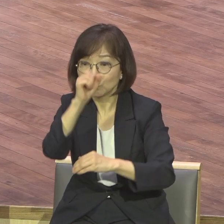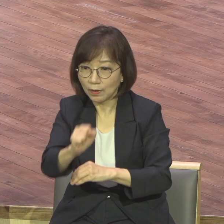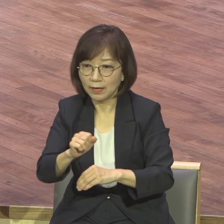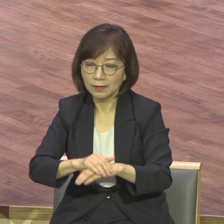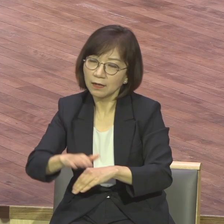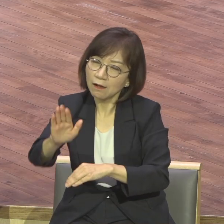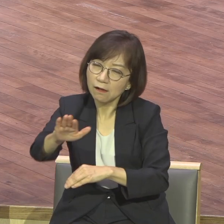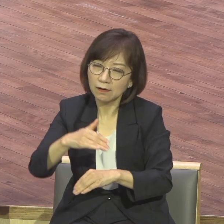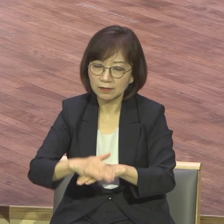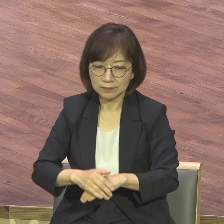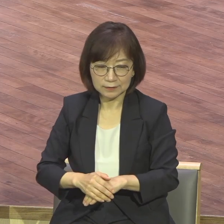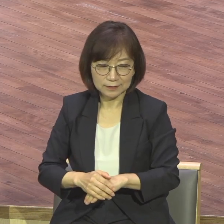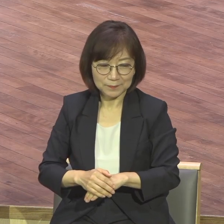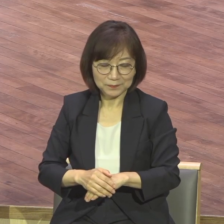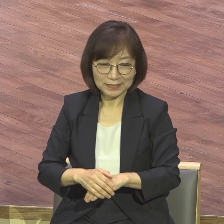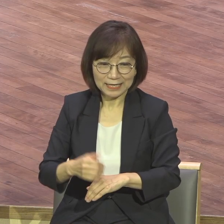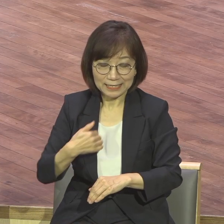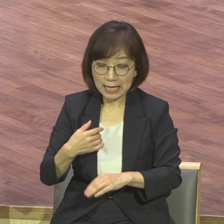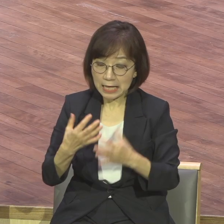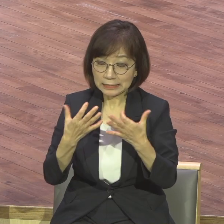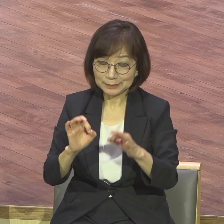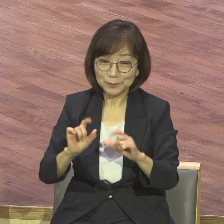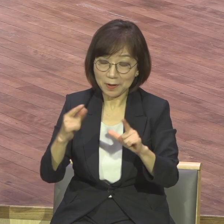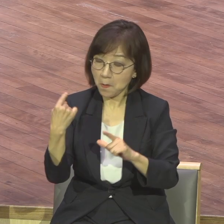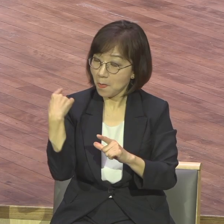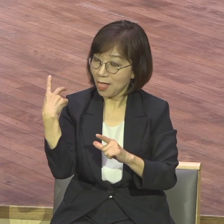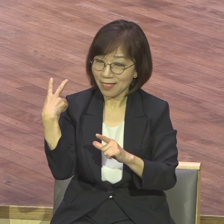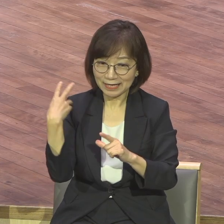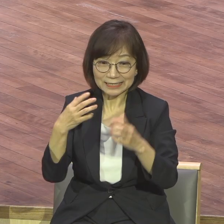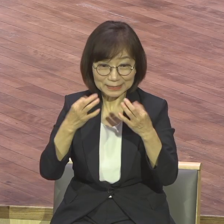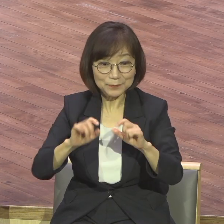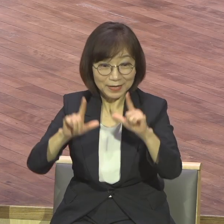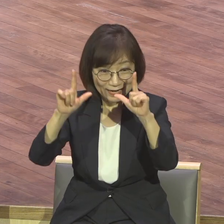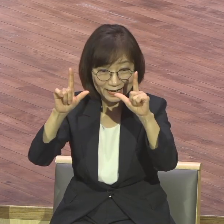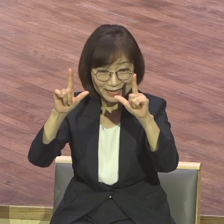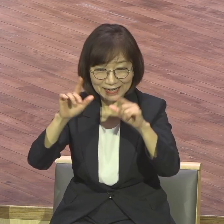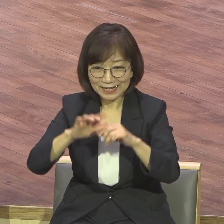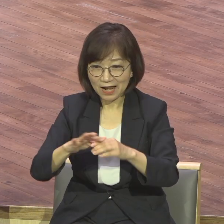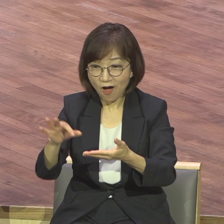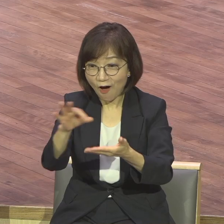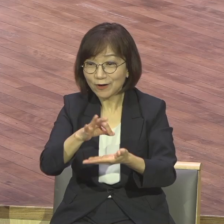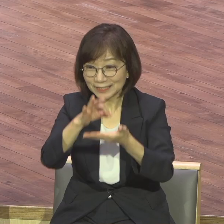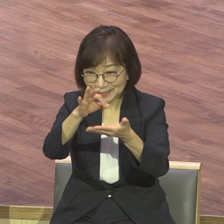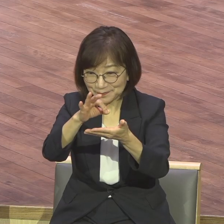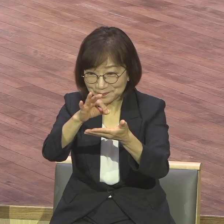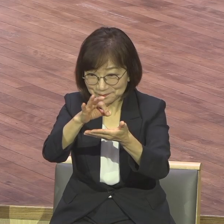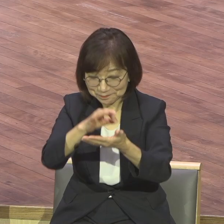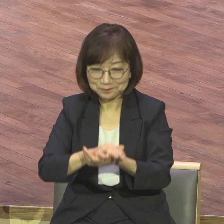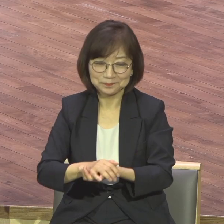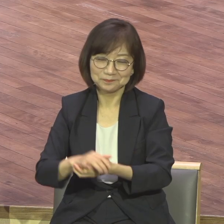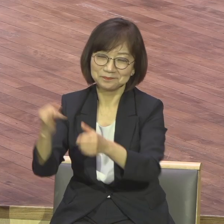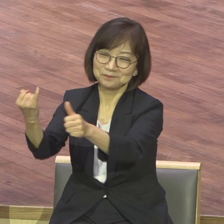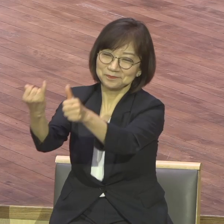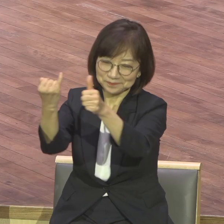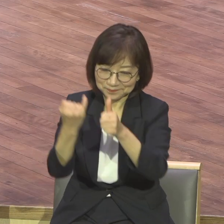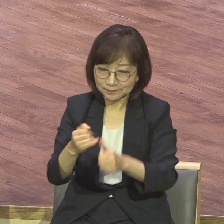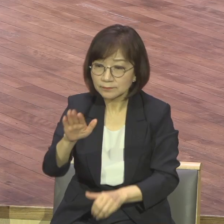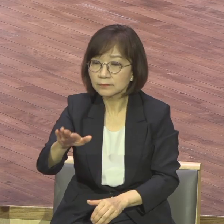기도받아 오는 분들 가정에서 포름 되냐 그것부터 물어봅니다. 부부 포름하냐 아